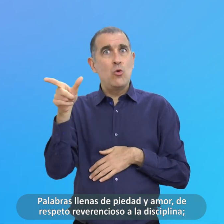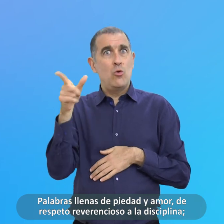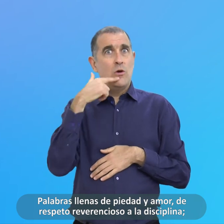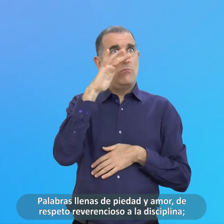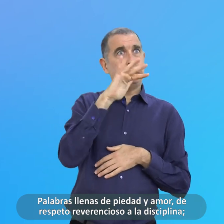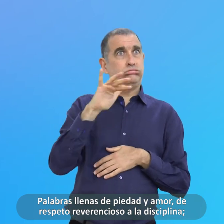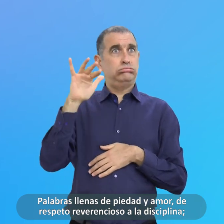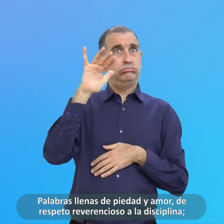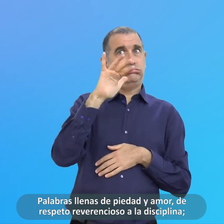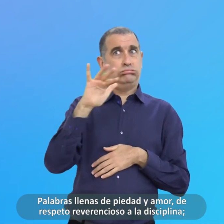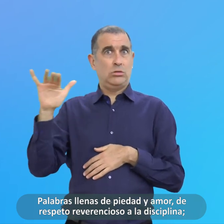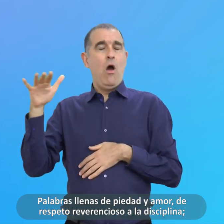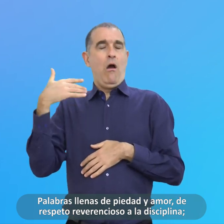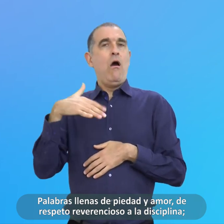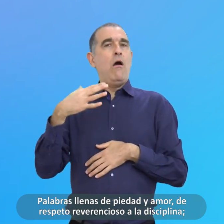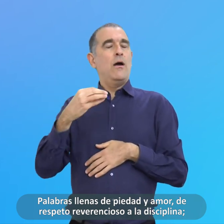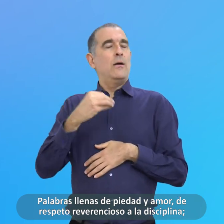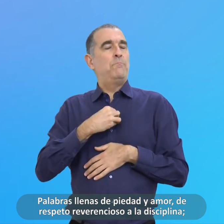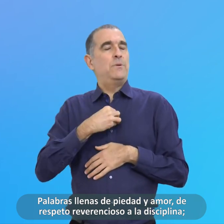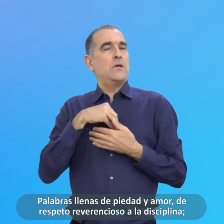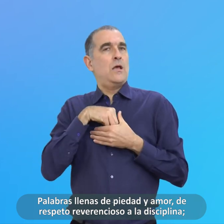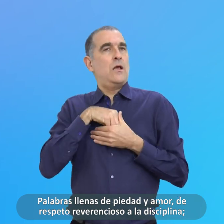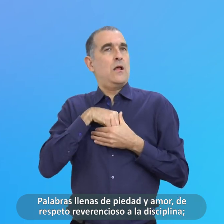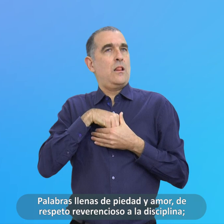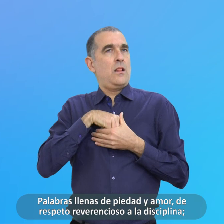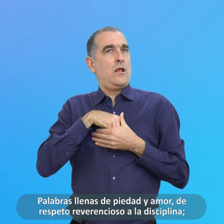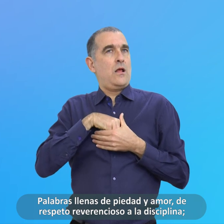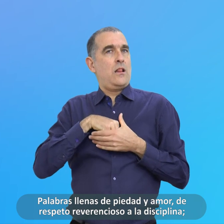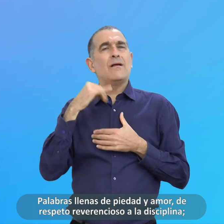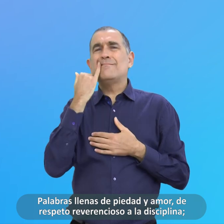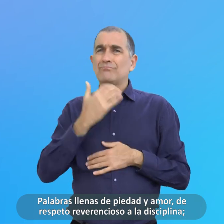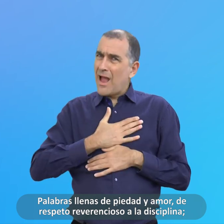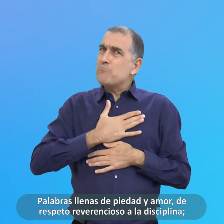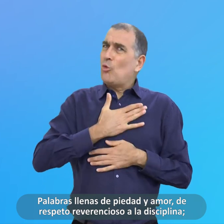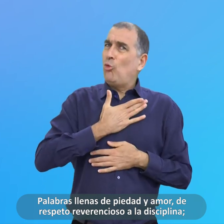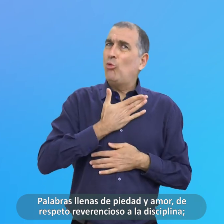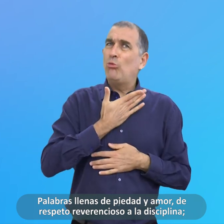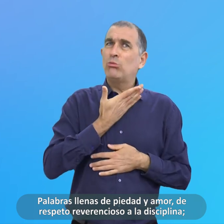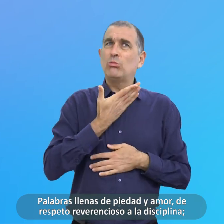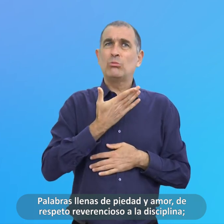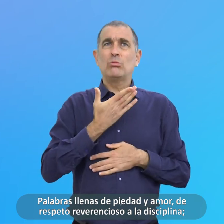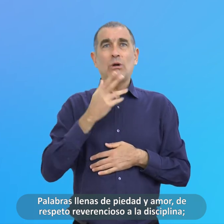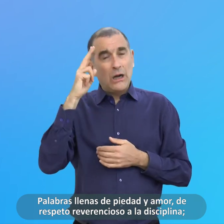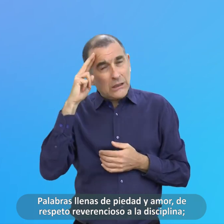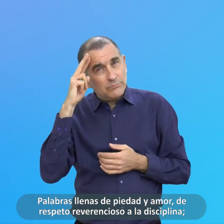Palabras Llenas De Piedad Y Amor De Respeto